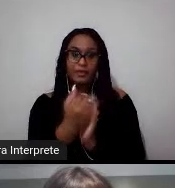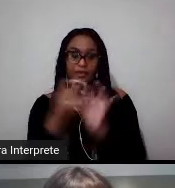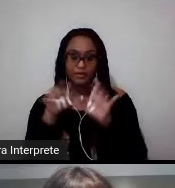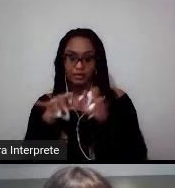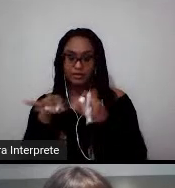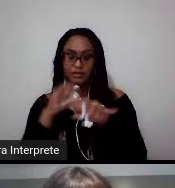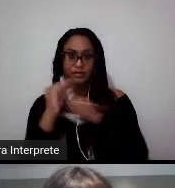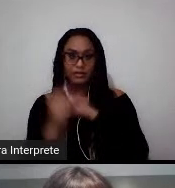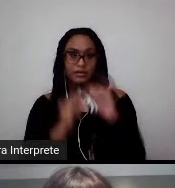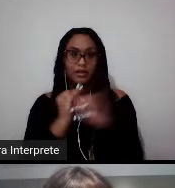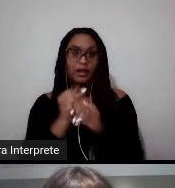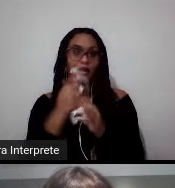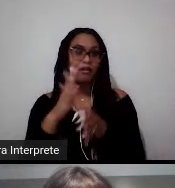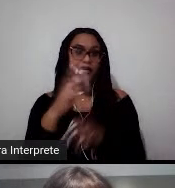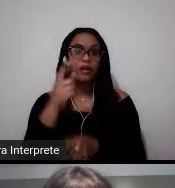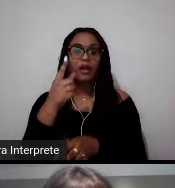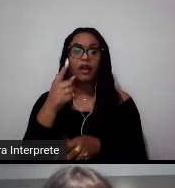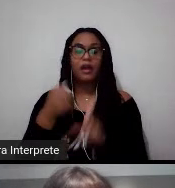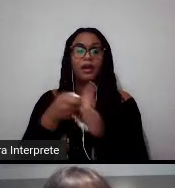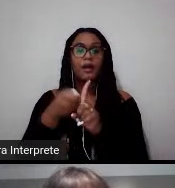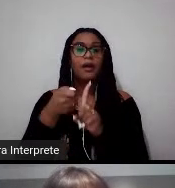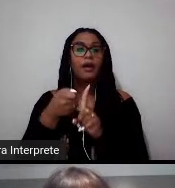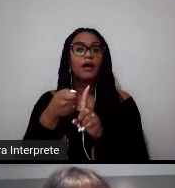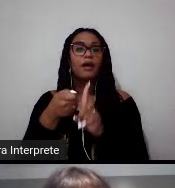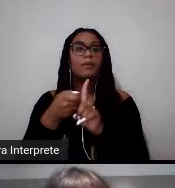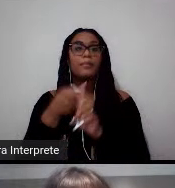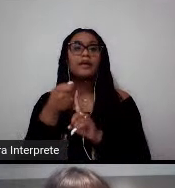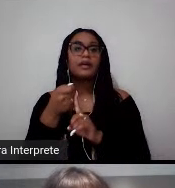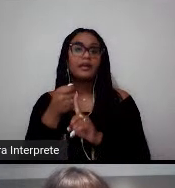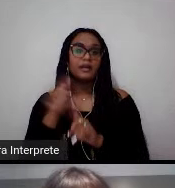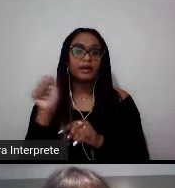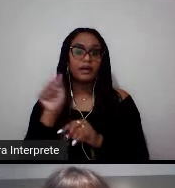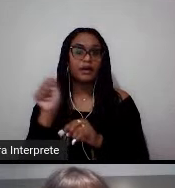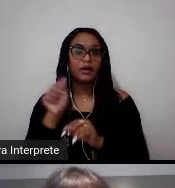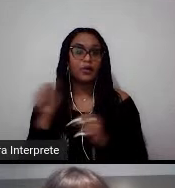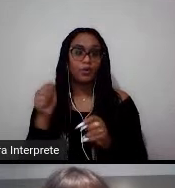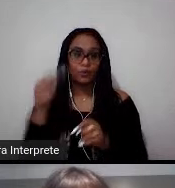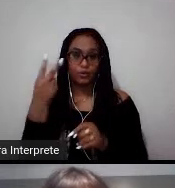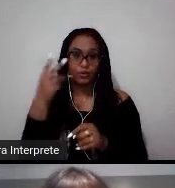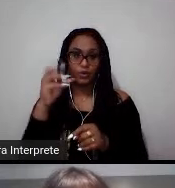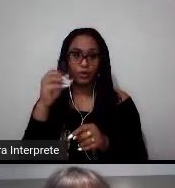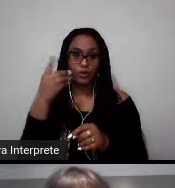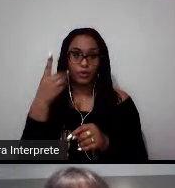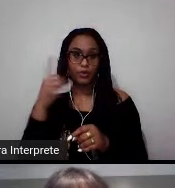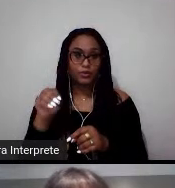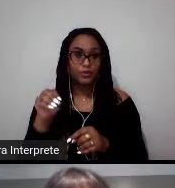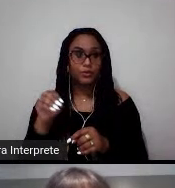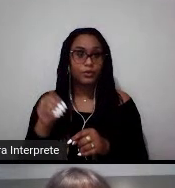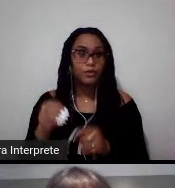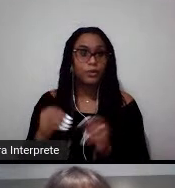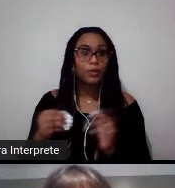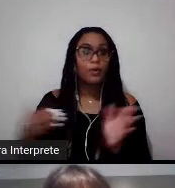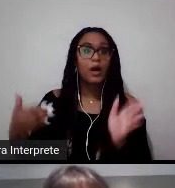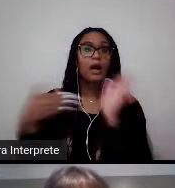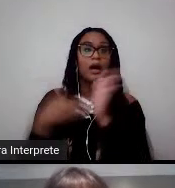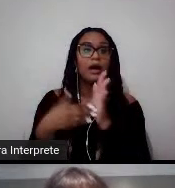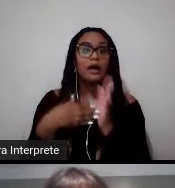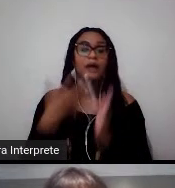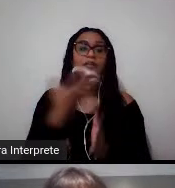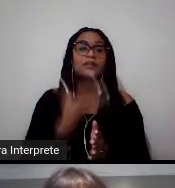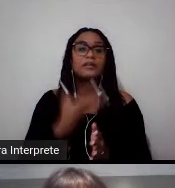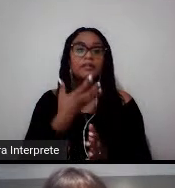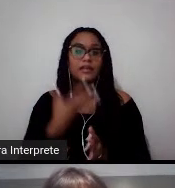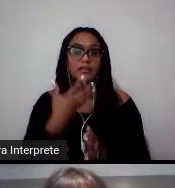vão de agosto a novembro de 2021, e aí os comitês revisam, as pessoas são selecionadas para a